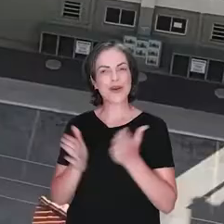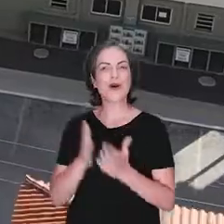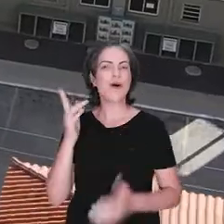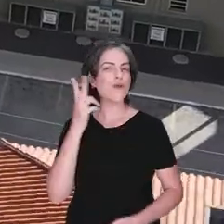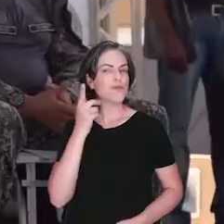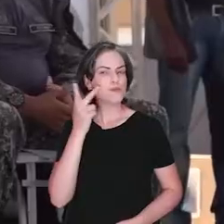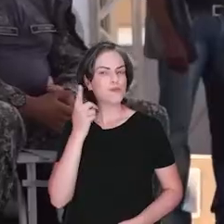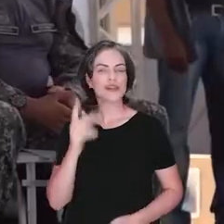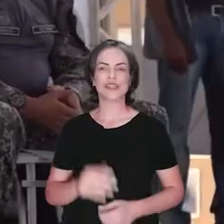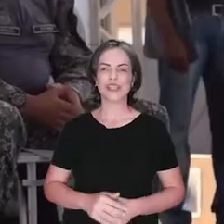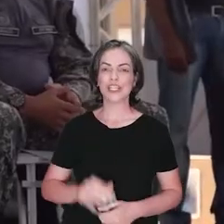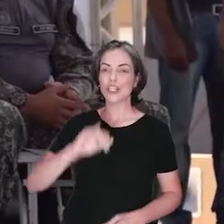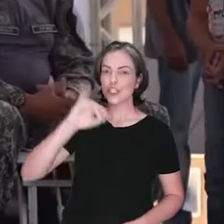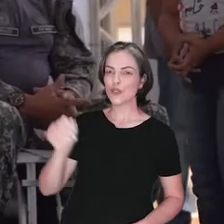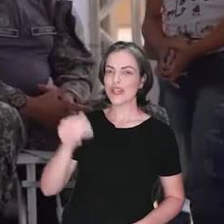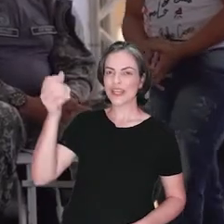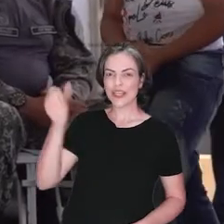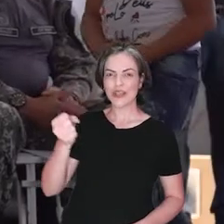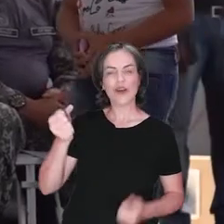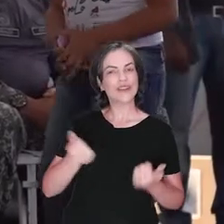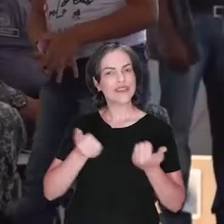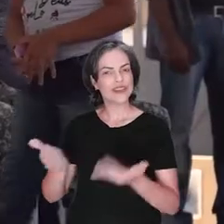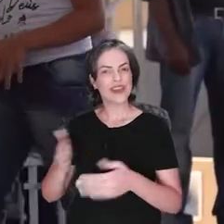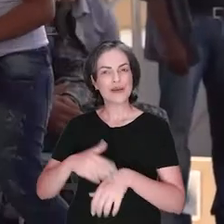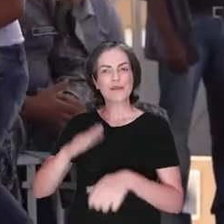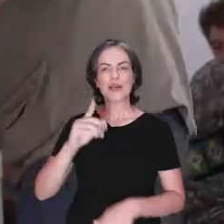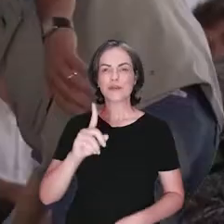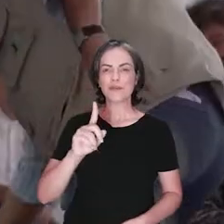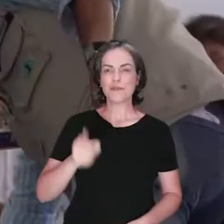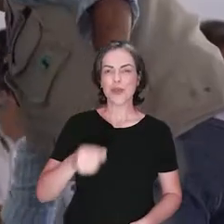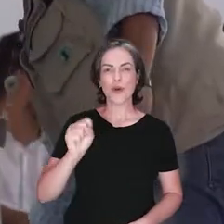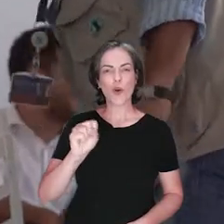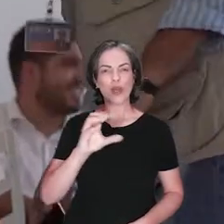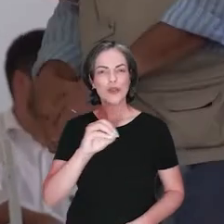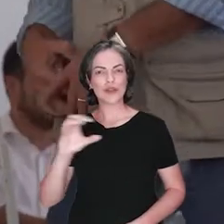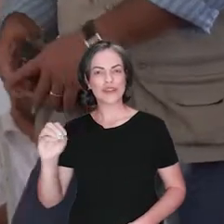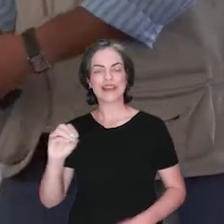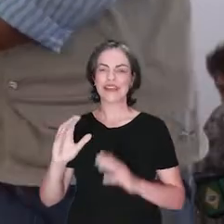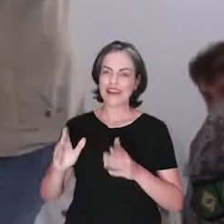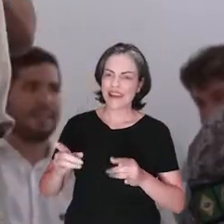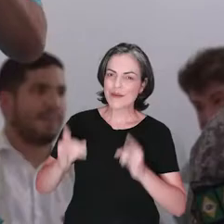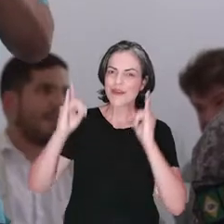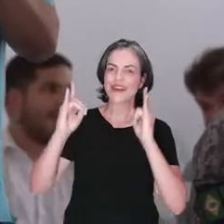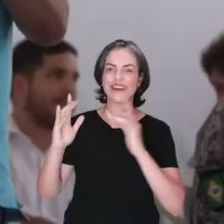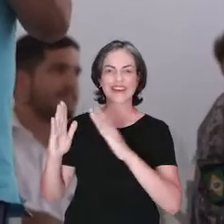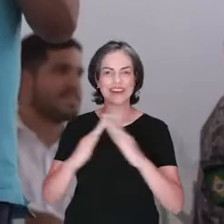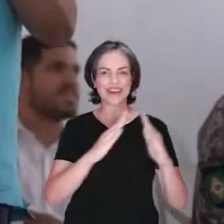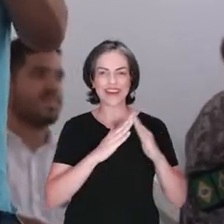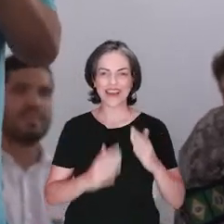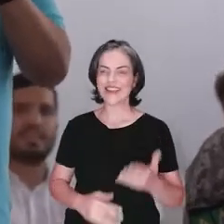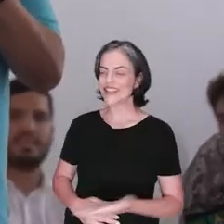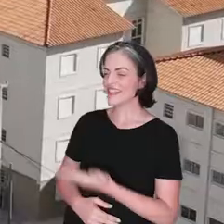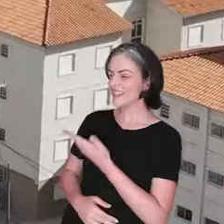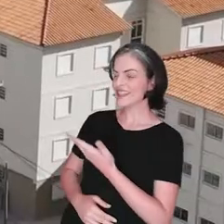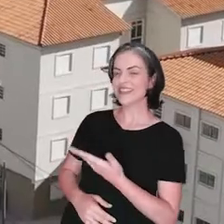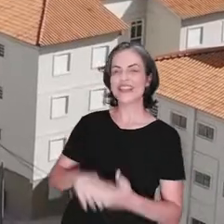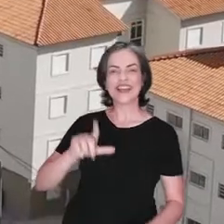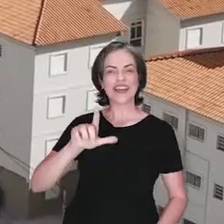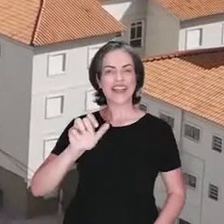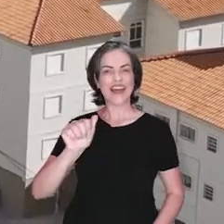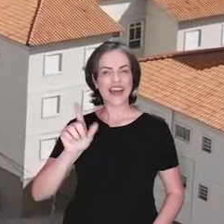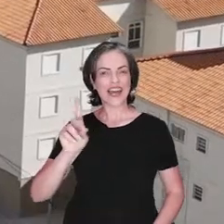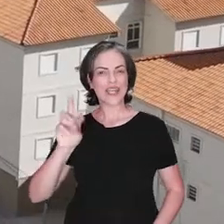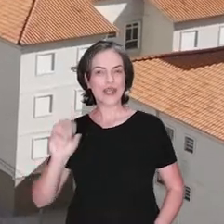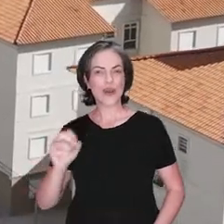no Ceará. Em Juazeiro do Norte, foram mais de 1.800 apartamentos e casas entregues nos residenciais Leandro